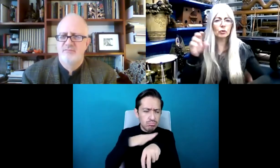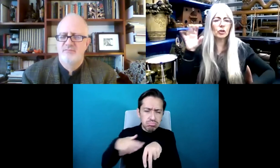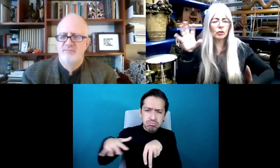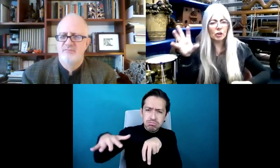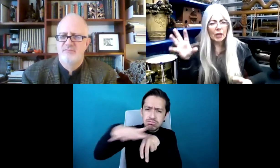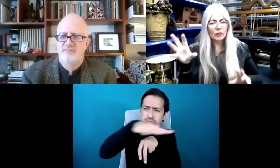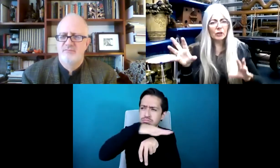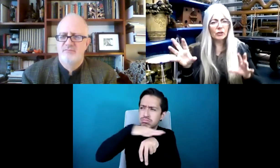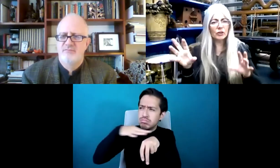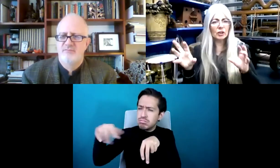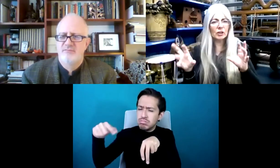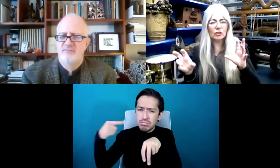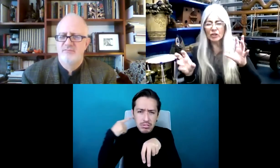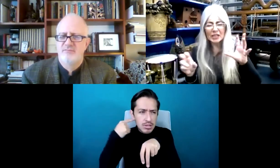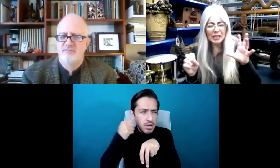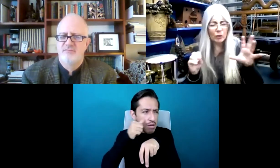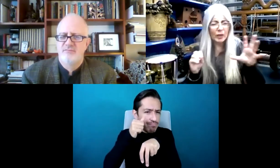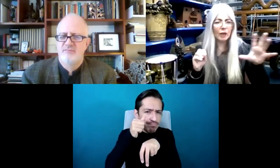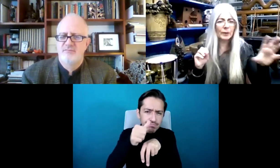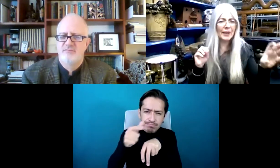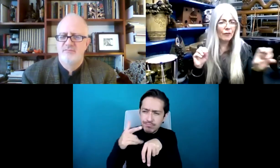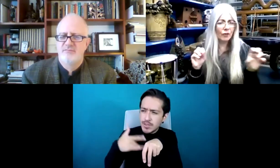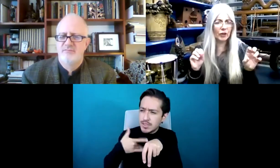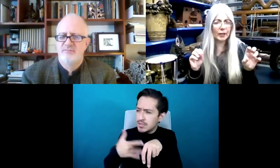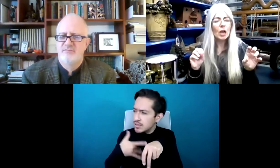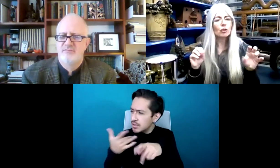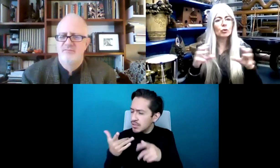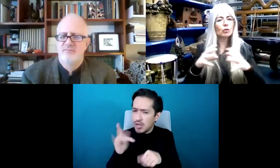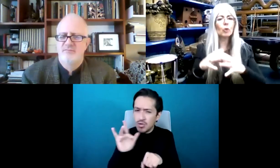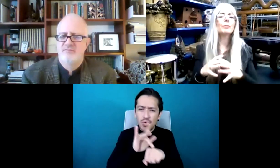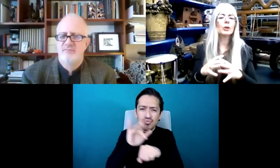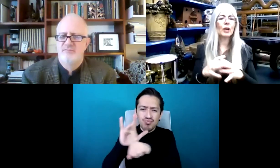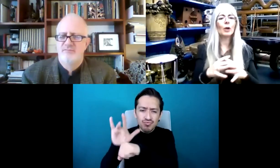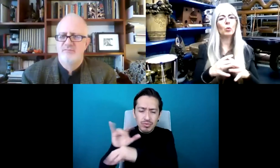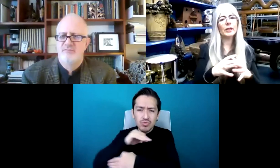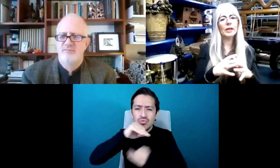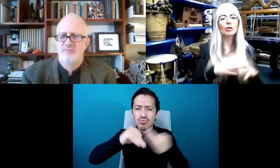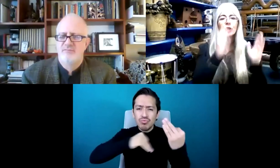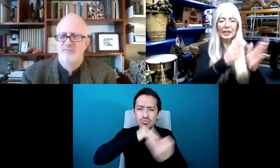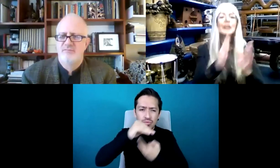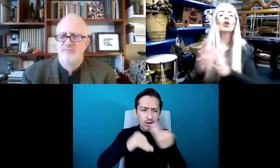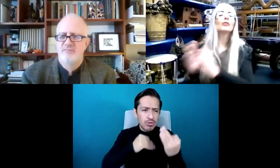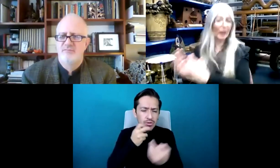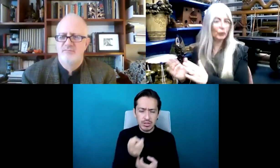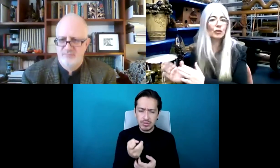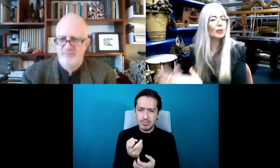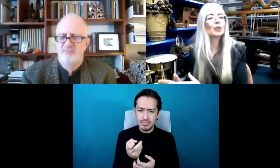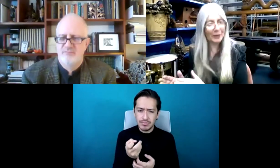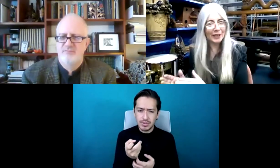El mirar, el sentir, el escuchar, el tocar, todo eso. Entonces no va.